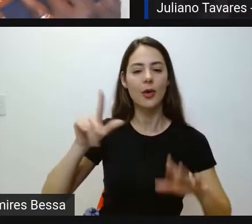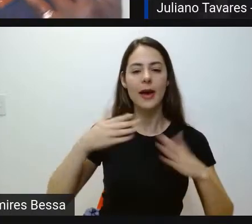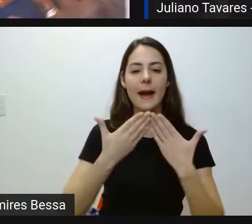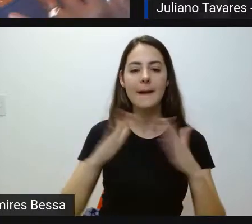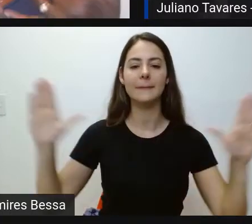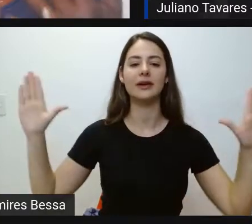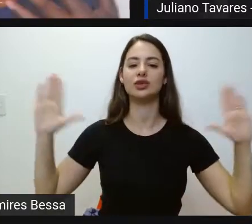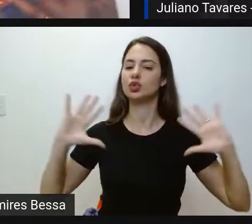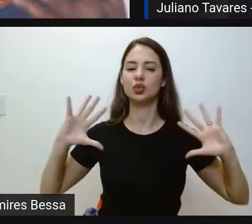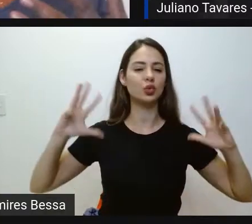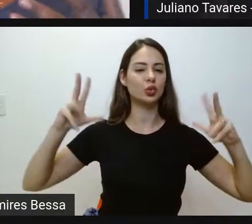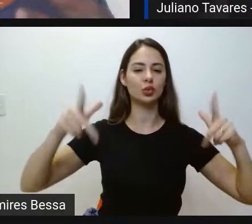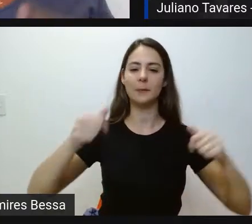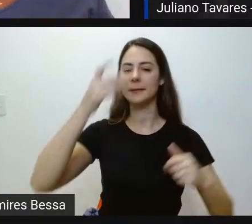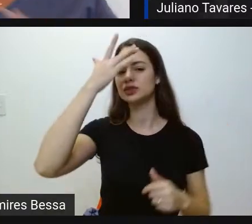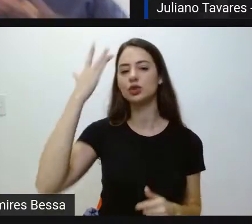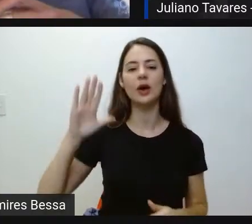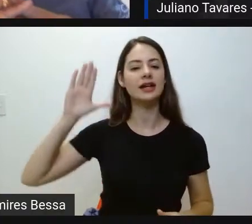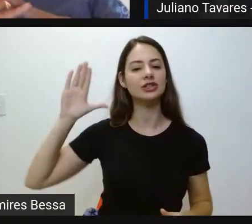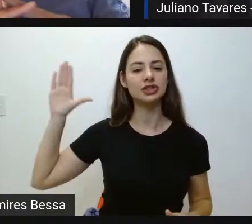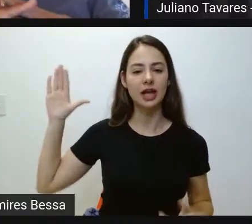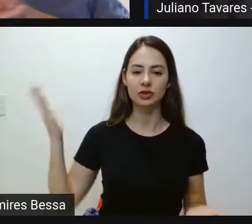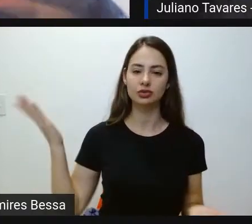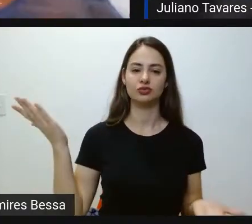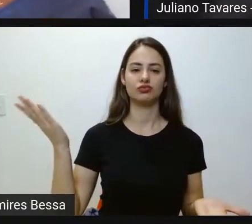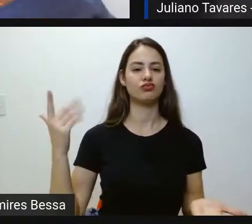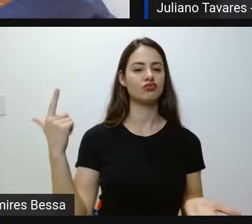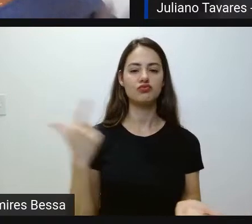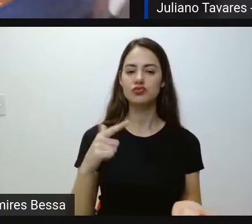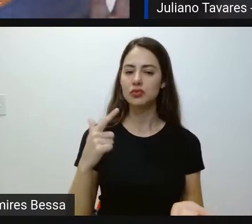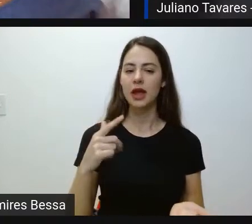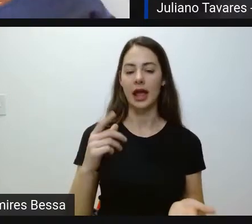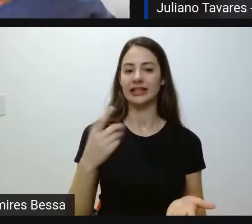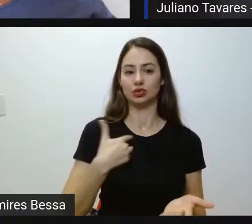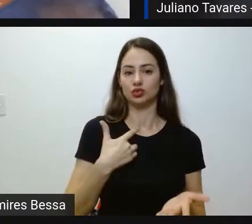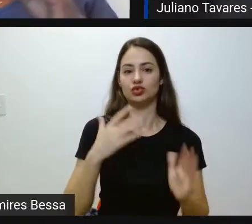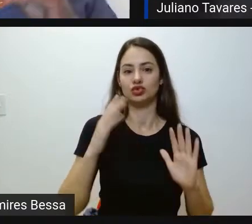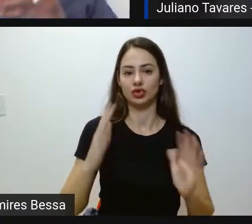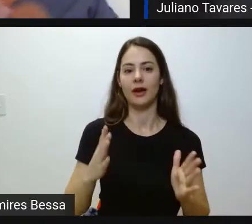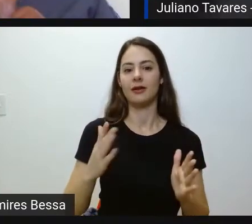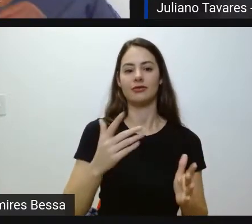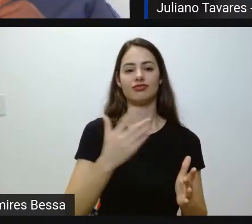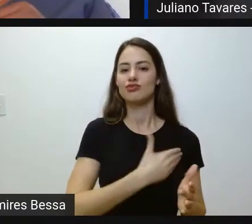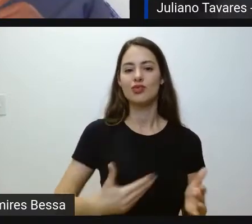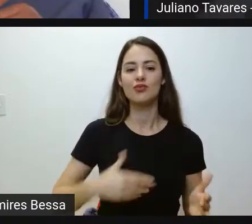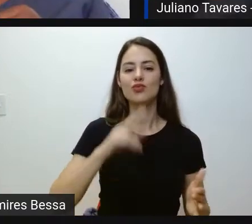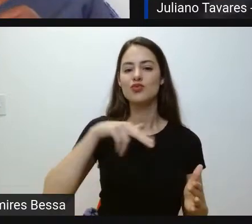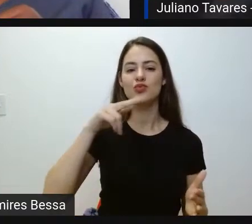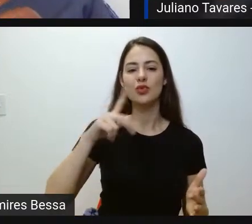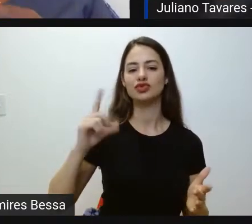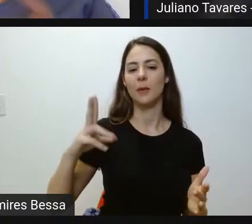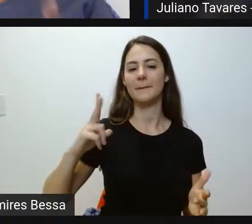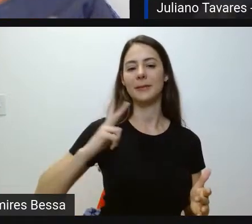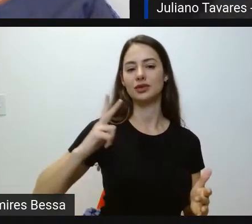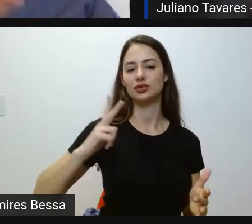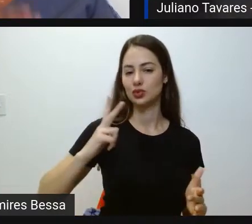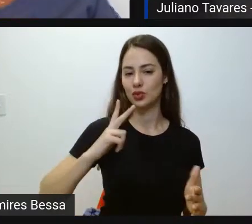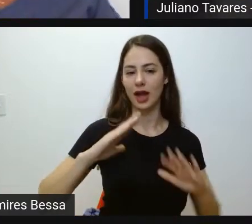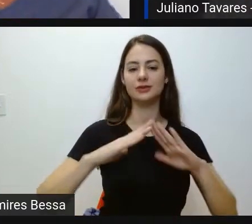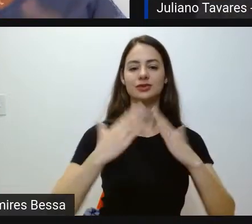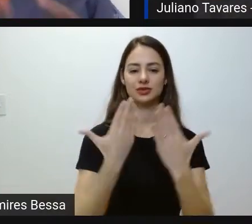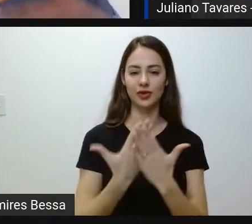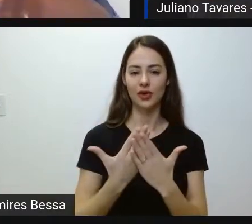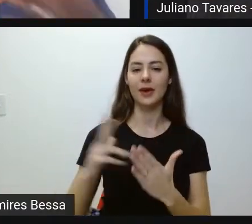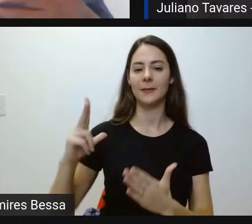para candidatas e candidatos, ou que não estudou em escola pública durante todo o período anterior, né, o